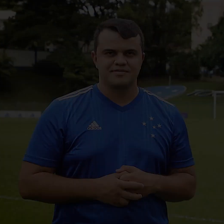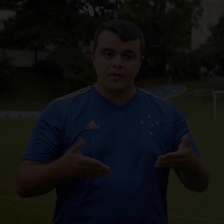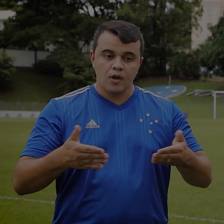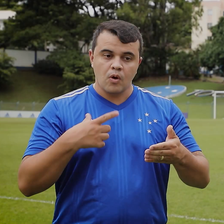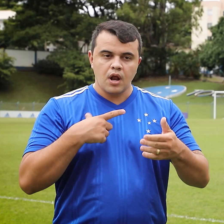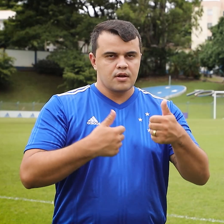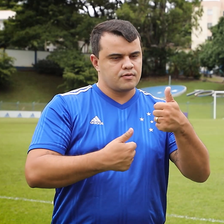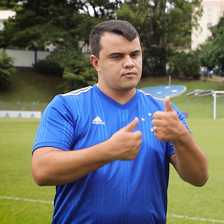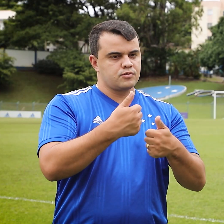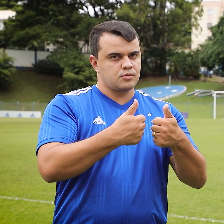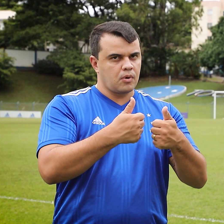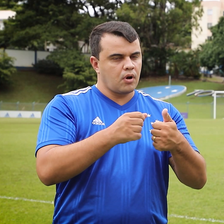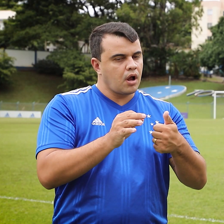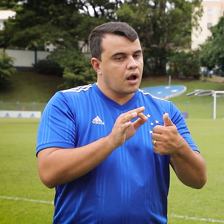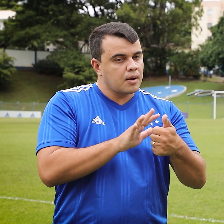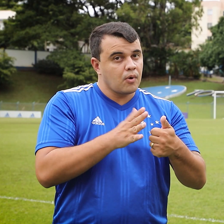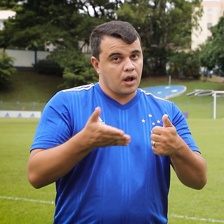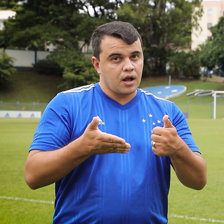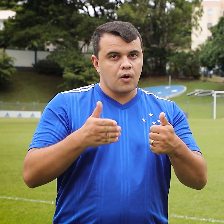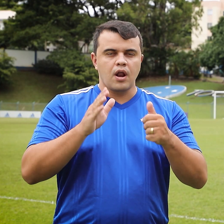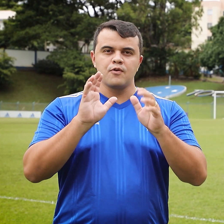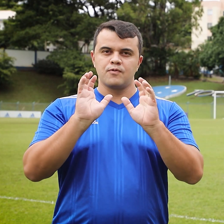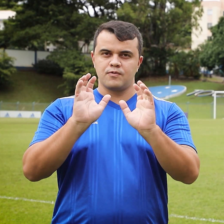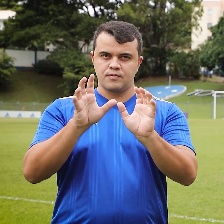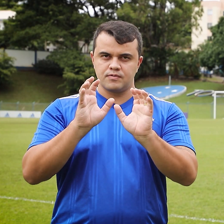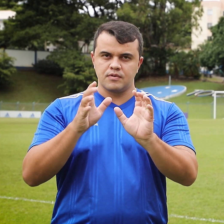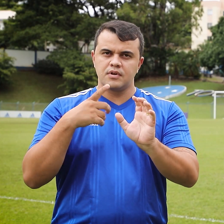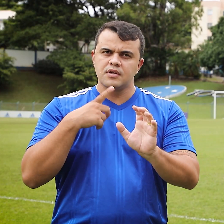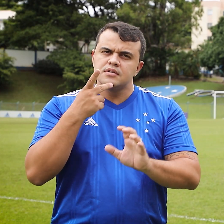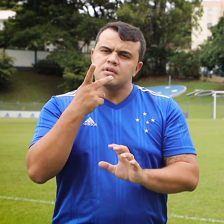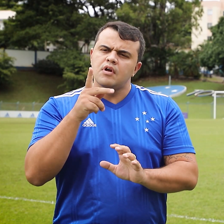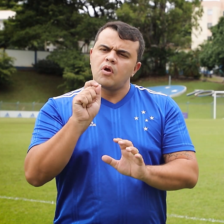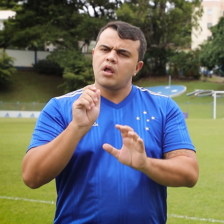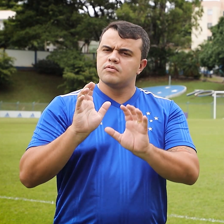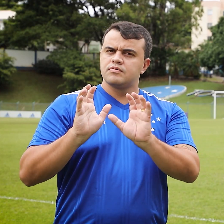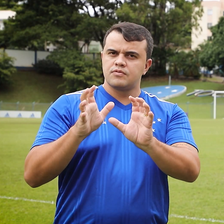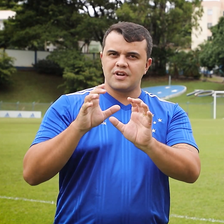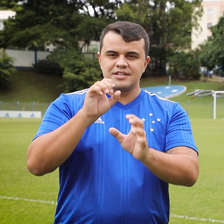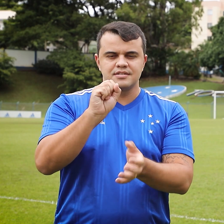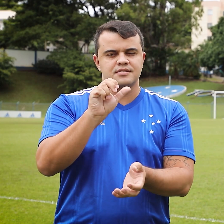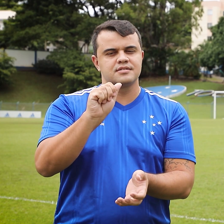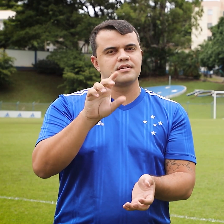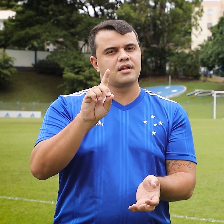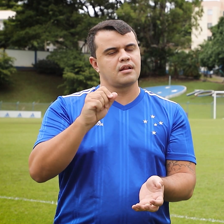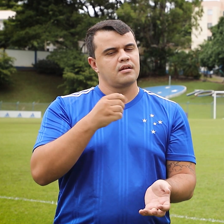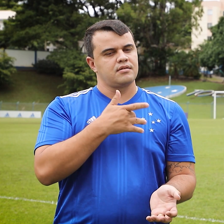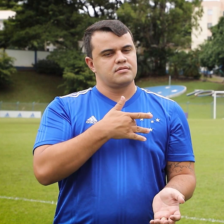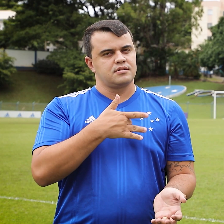Do futebol, nós passamos para o vôlei. E quando falamos de Sada Cruzeiro, estamos falando de título.